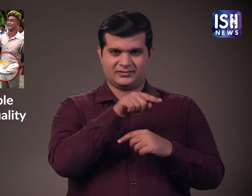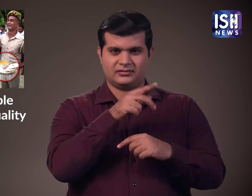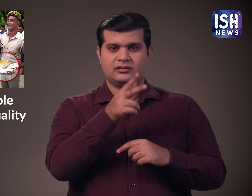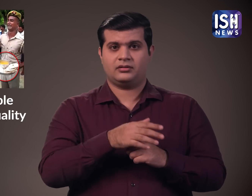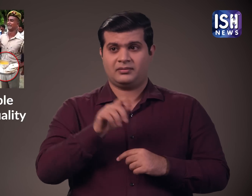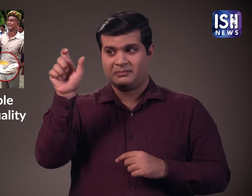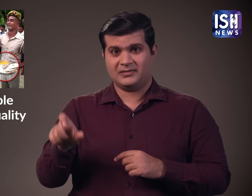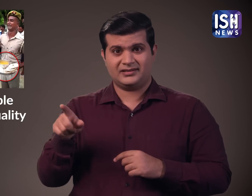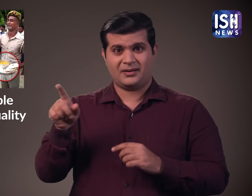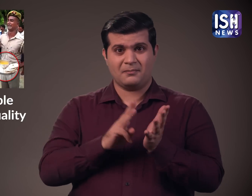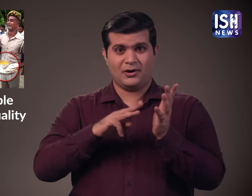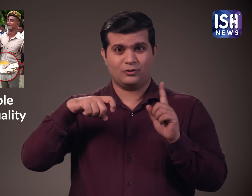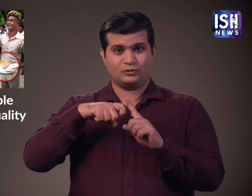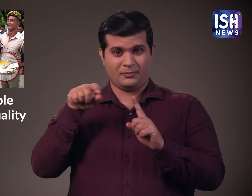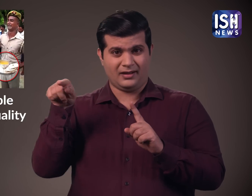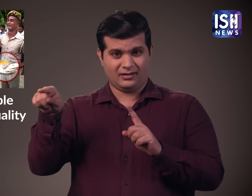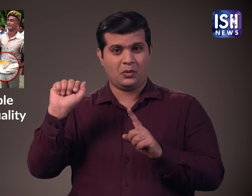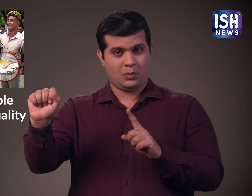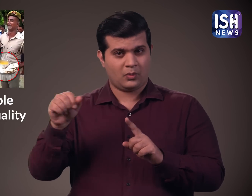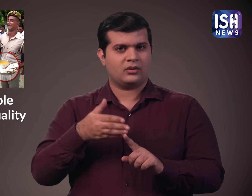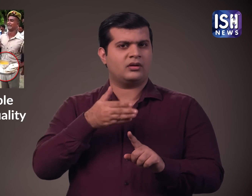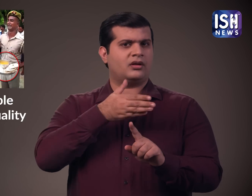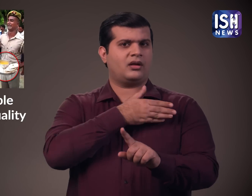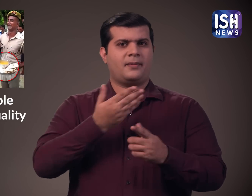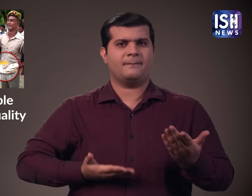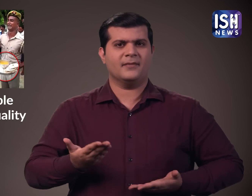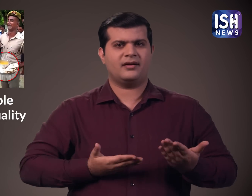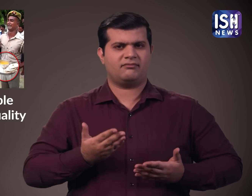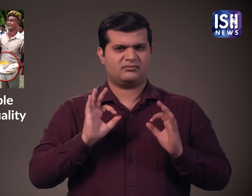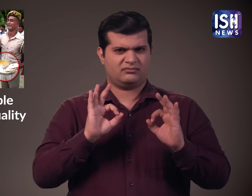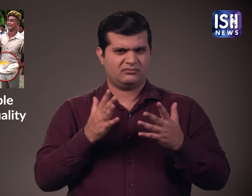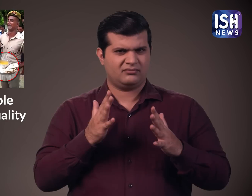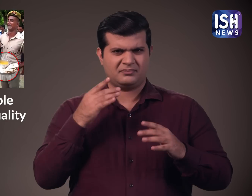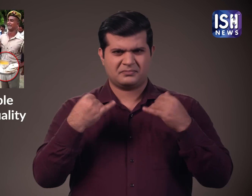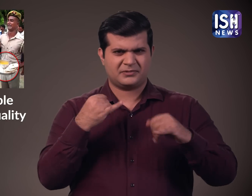पुलिस अधिकारों ने कहा कि कुमार का अनुशाशत्मक मुद्दों का इतिहास रहा है